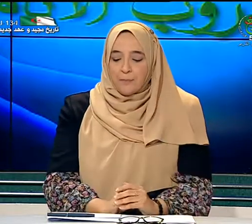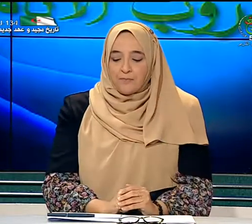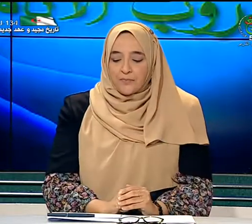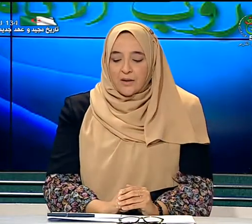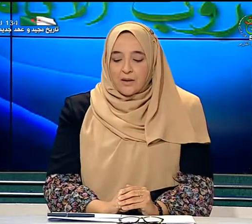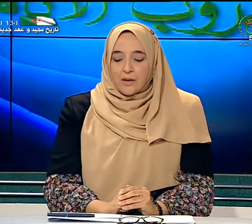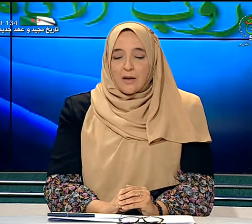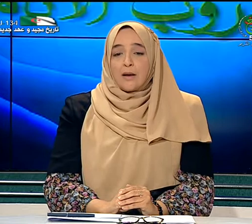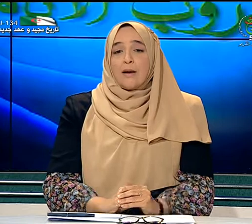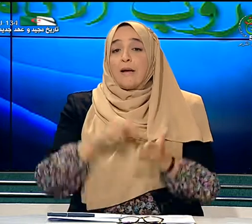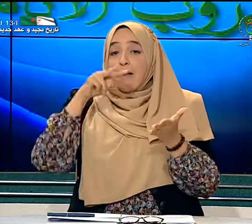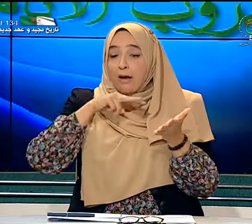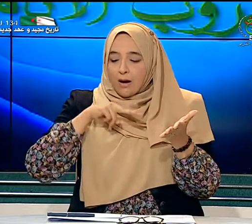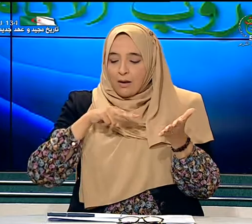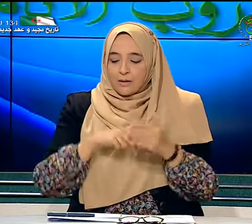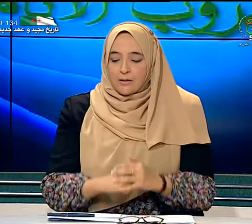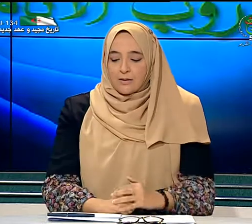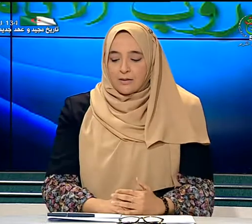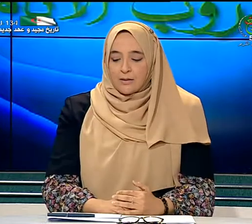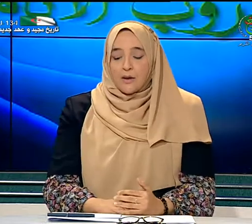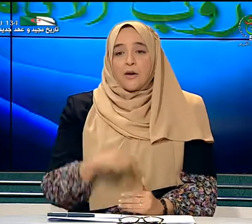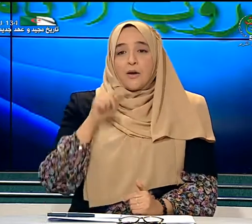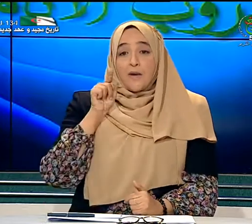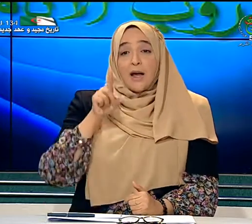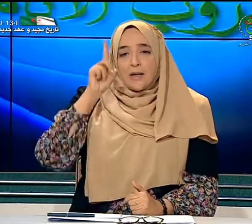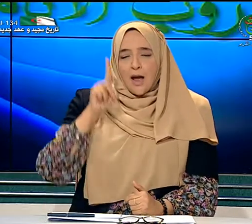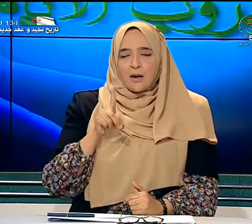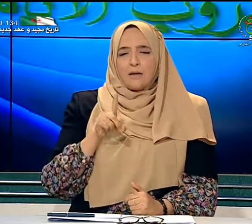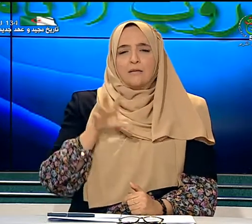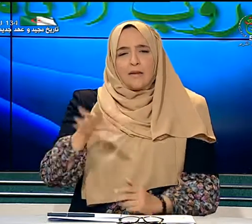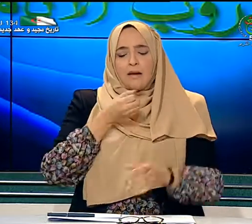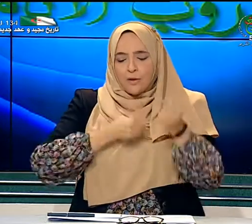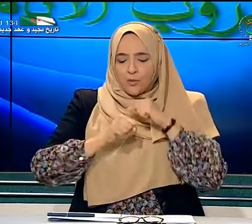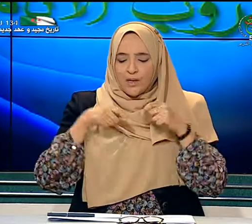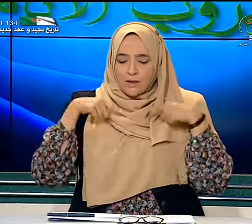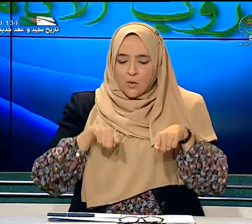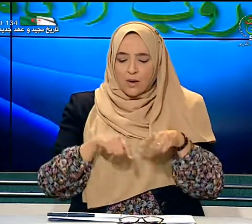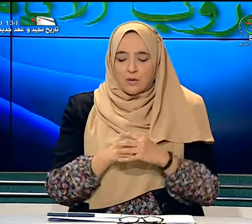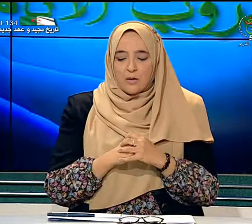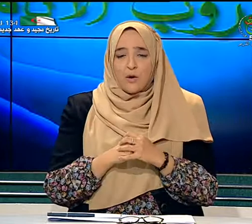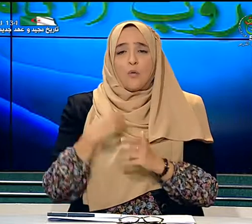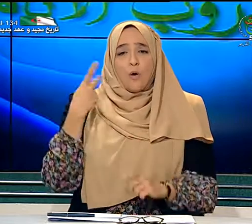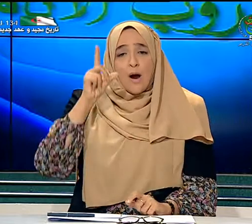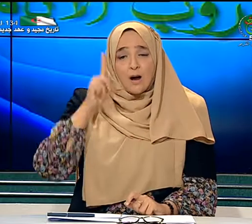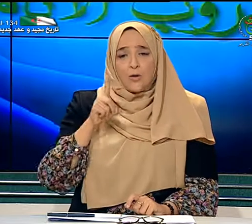اقرأ فهذا الحق تتكفل به الدولة وهو حق